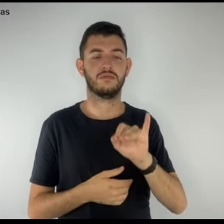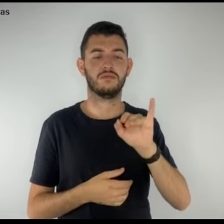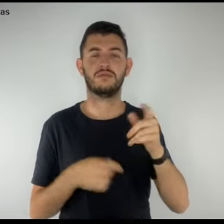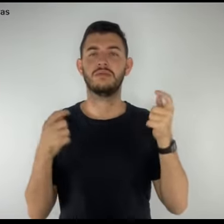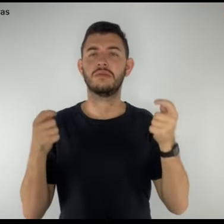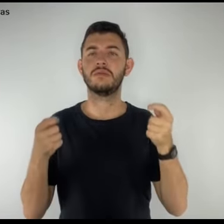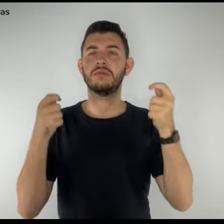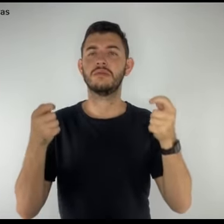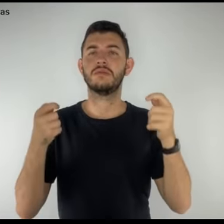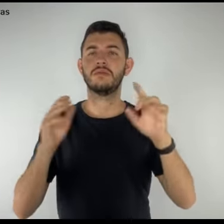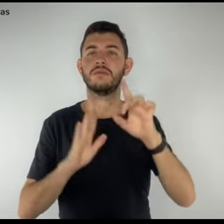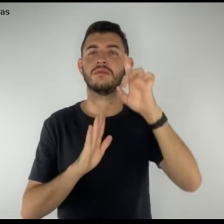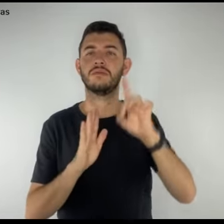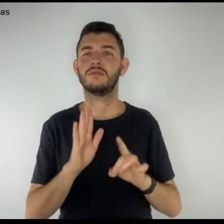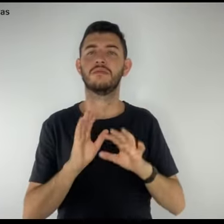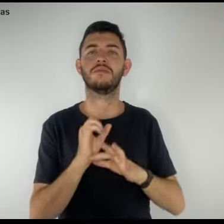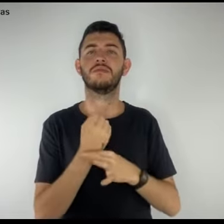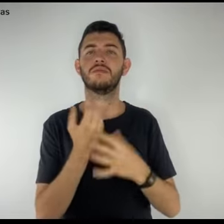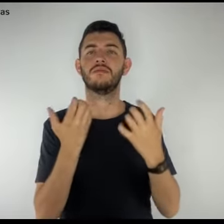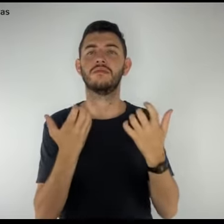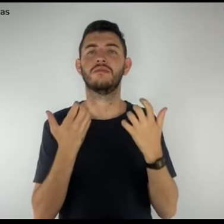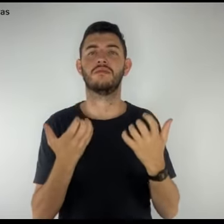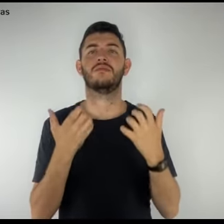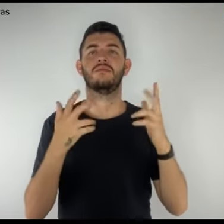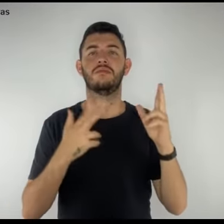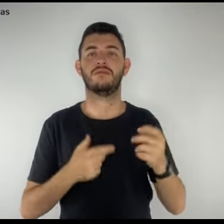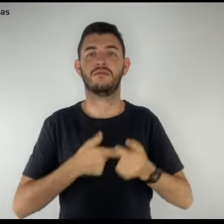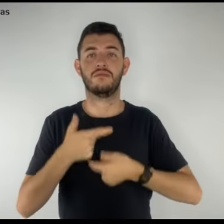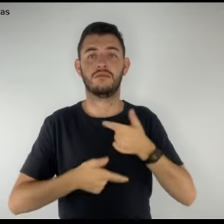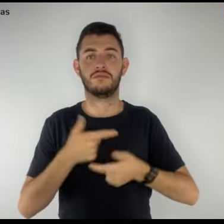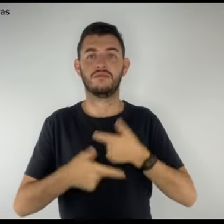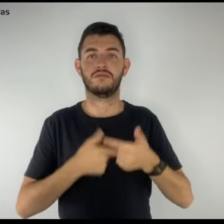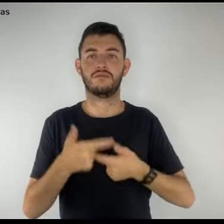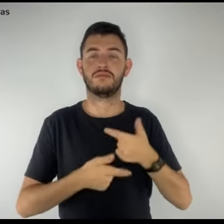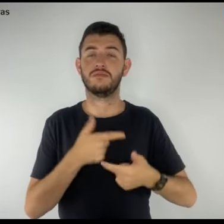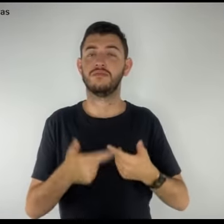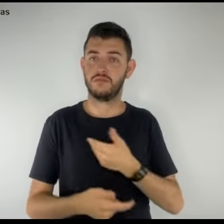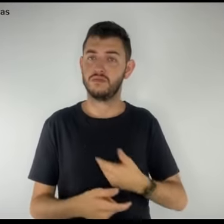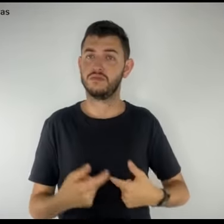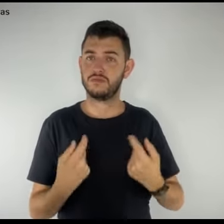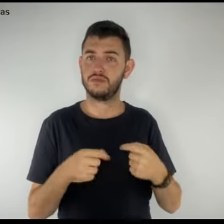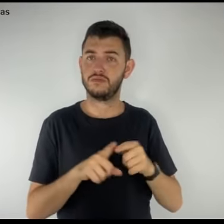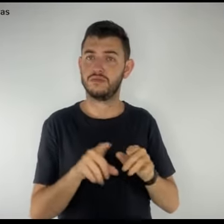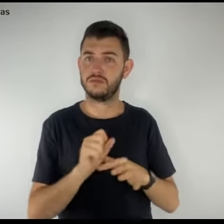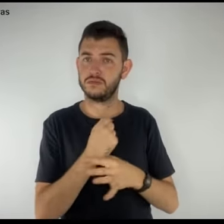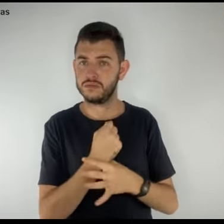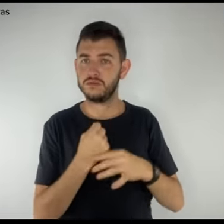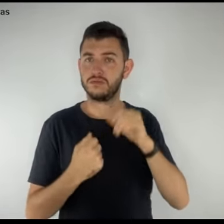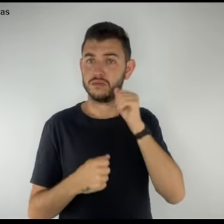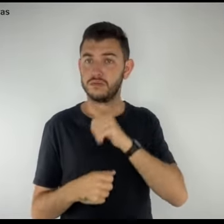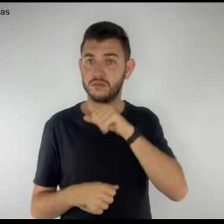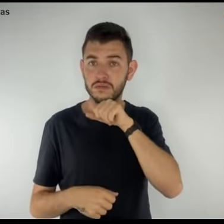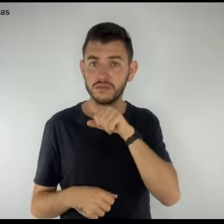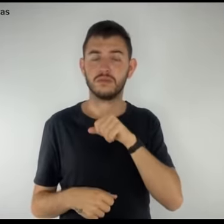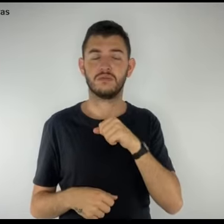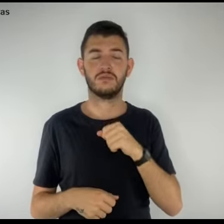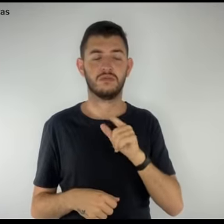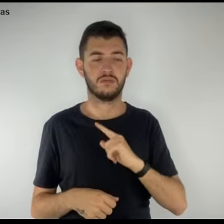direitos junto ao Estado como trabalhadoras, mães de filhos, vítimas de genocídio da